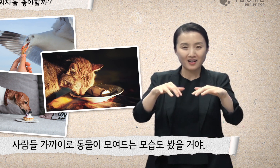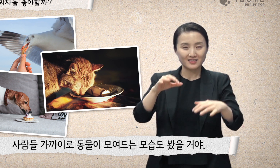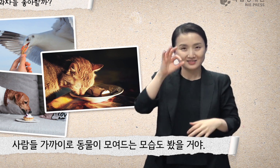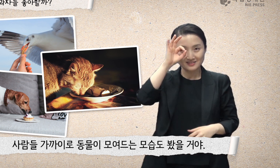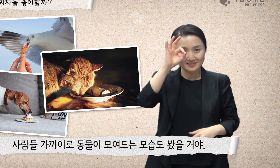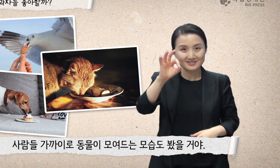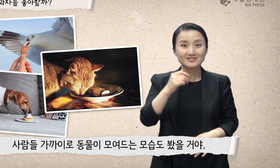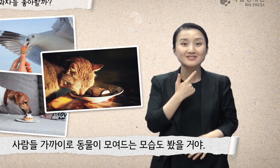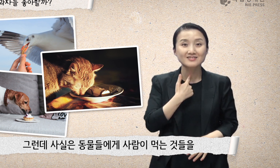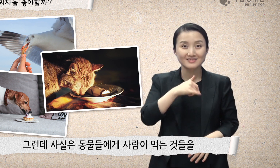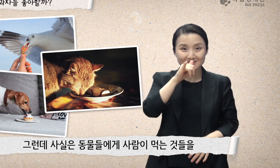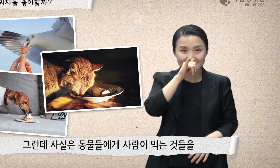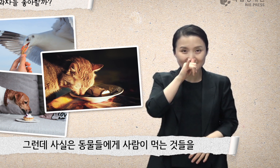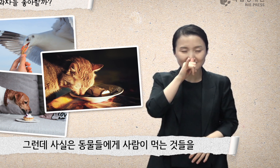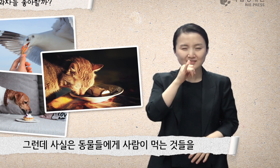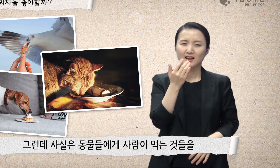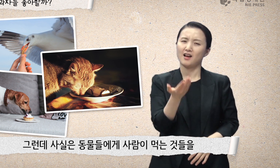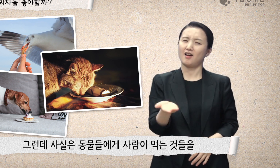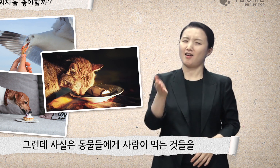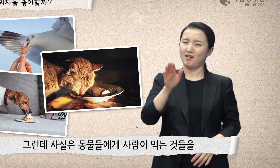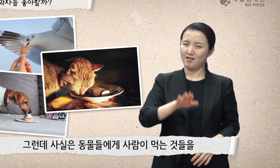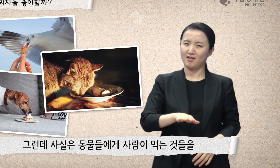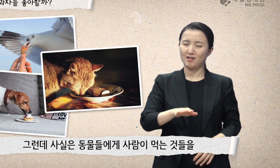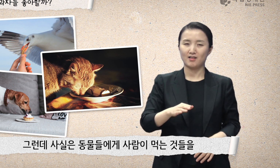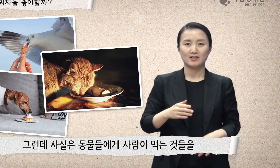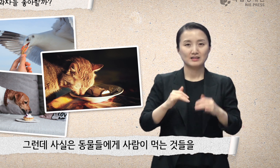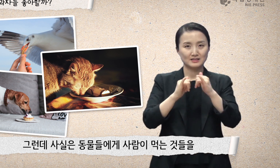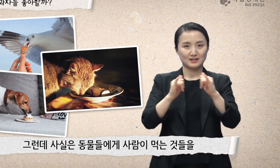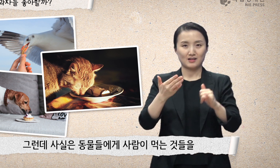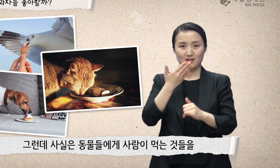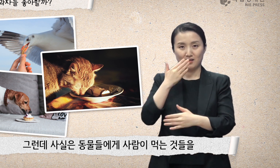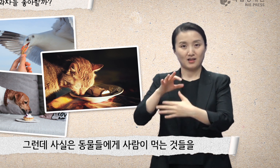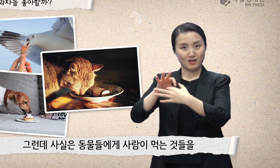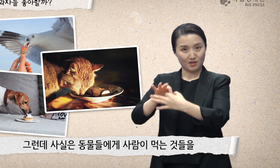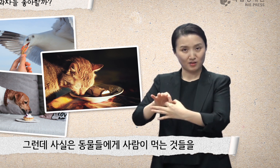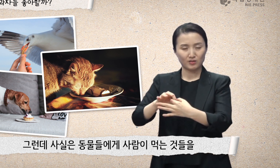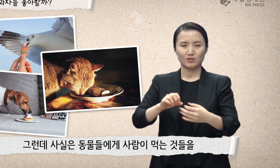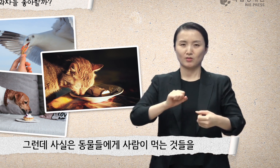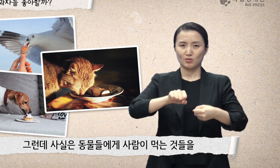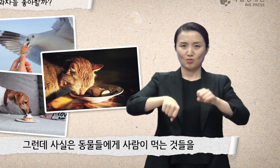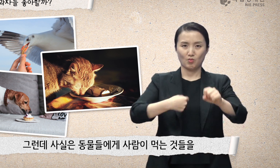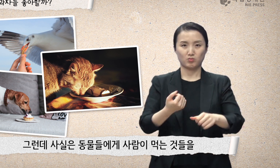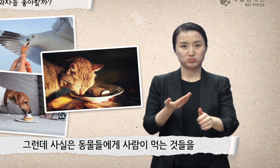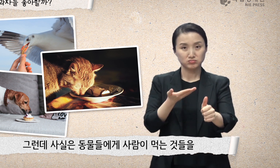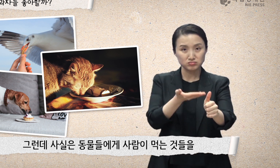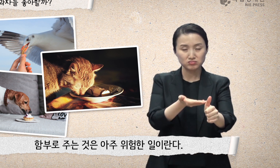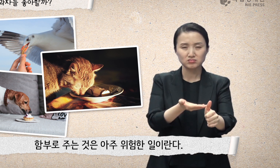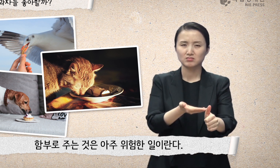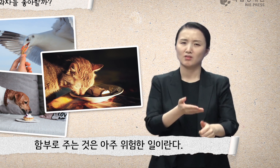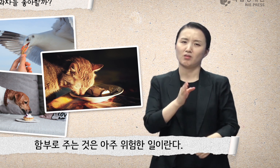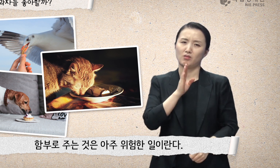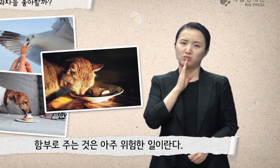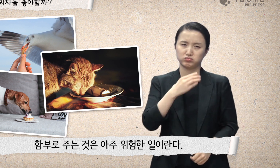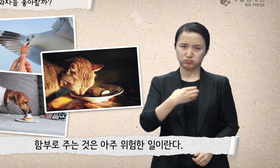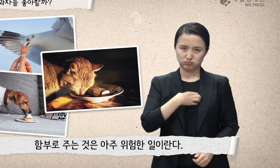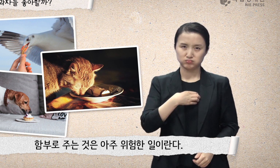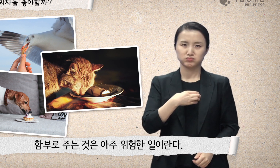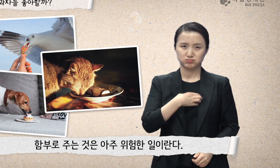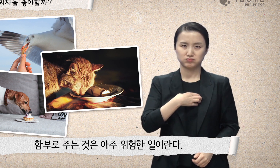그런데 사실은 동물들에게 사람이 먹는 것들을 함부로 주는 것은 아주